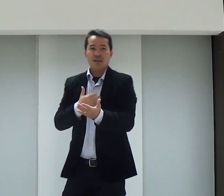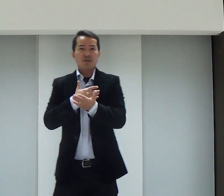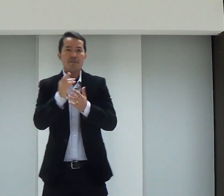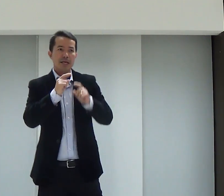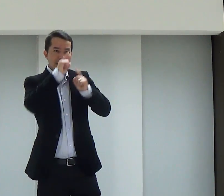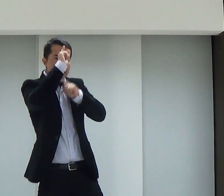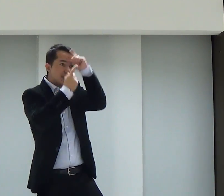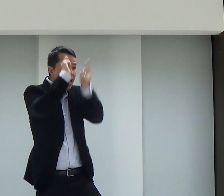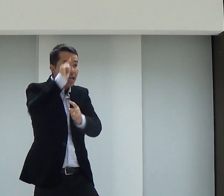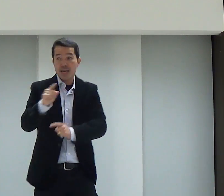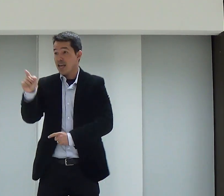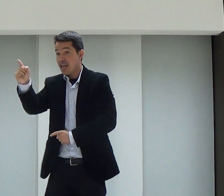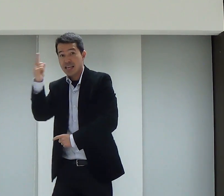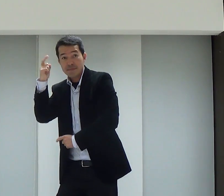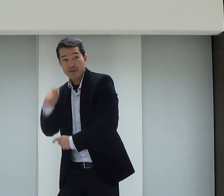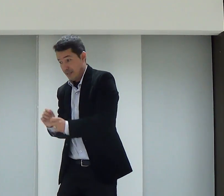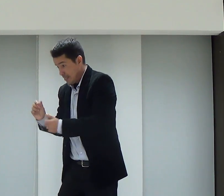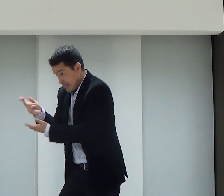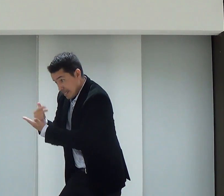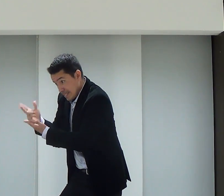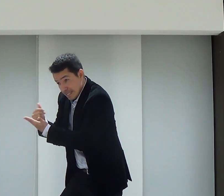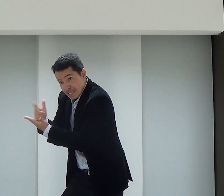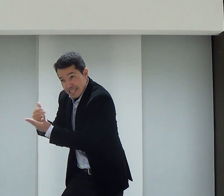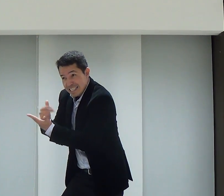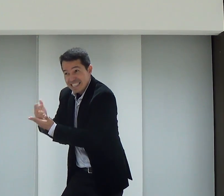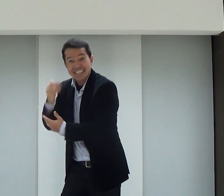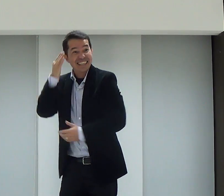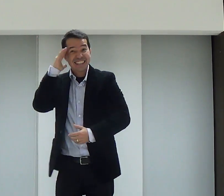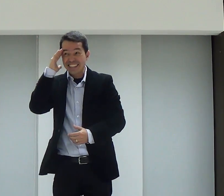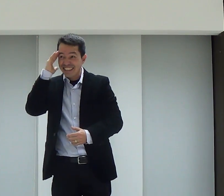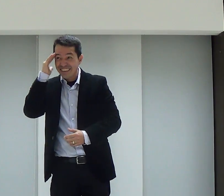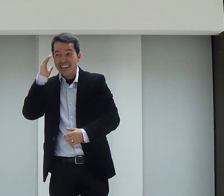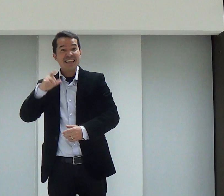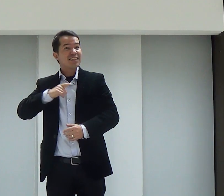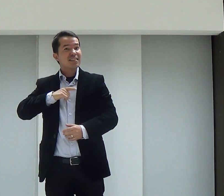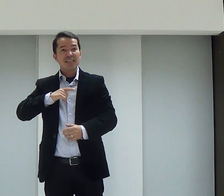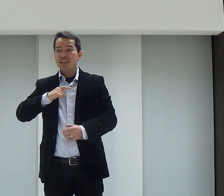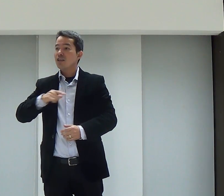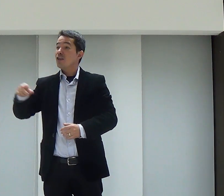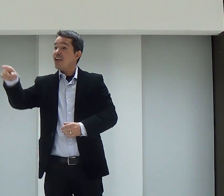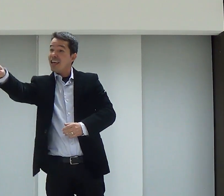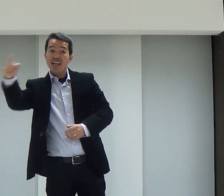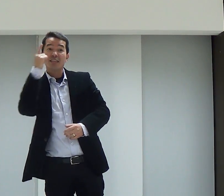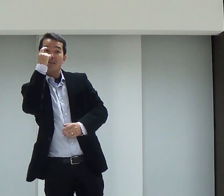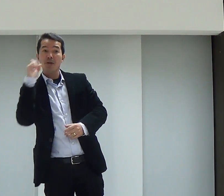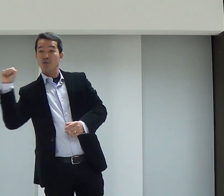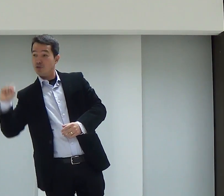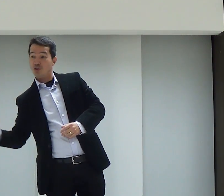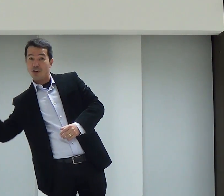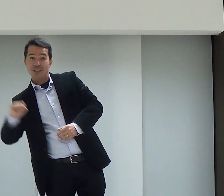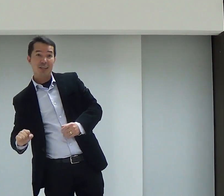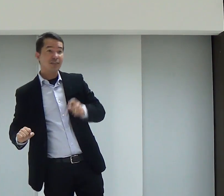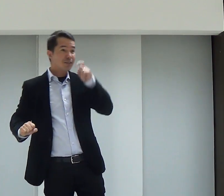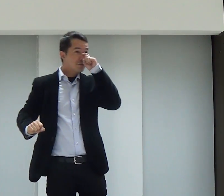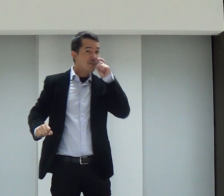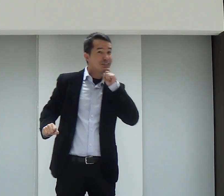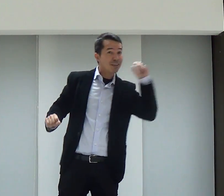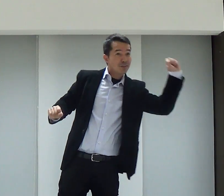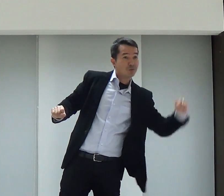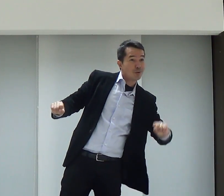mesmo. E assim que eles começaram. E o Salomão ia lá e desenhava, né? E ele, o Maldesir,